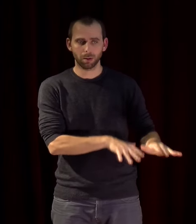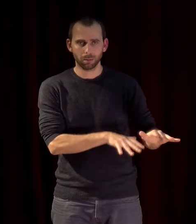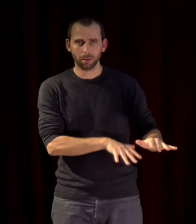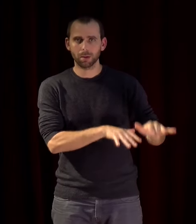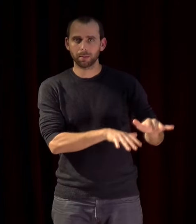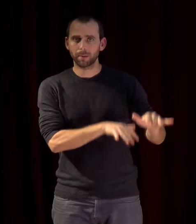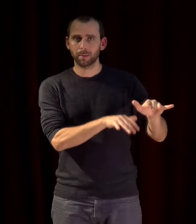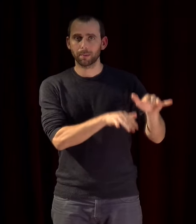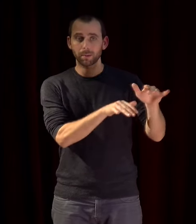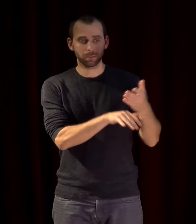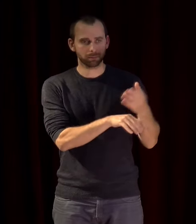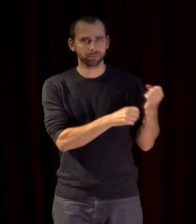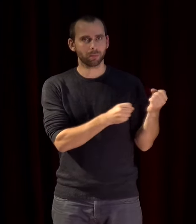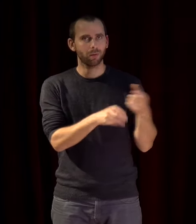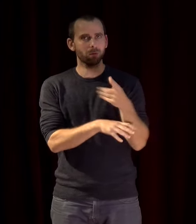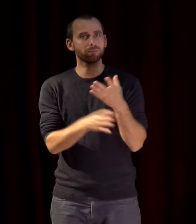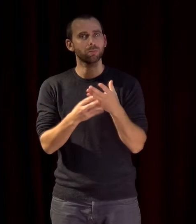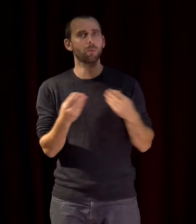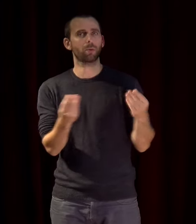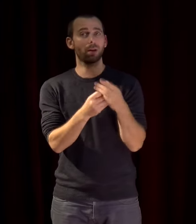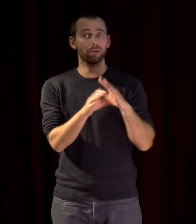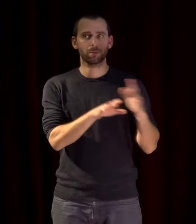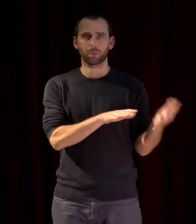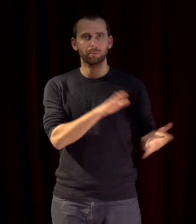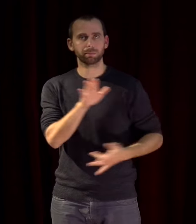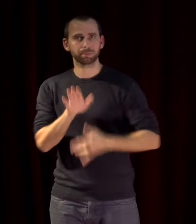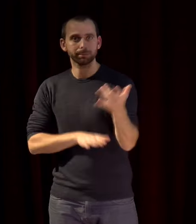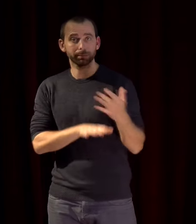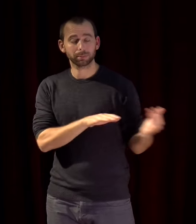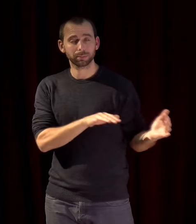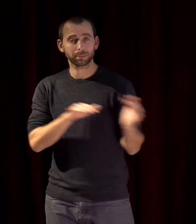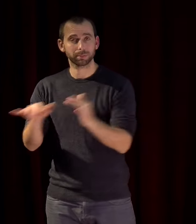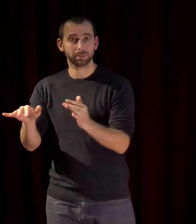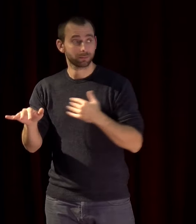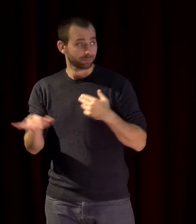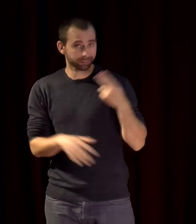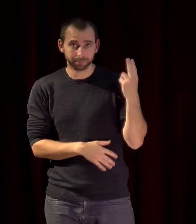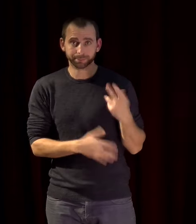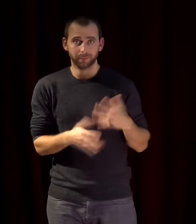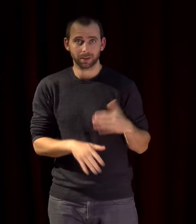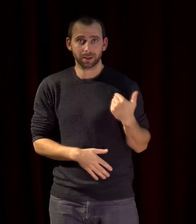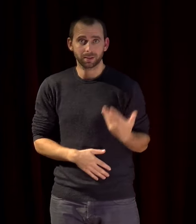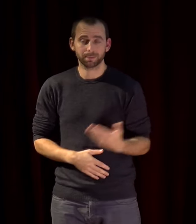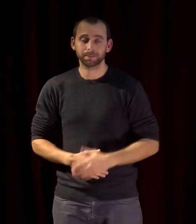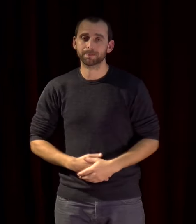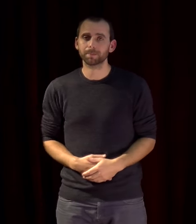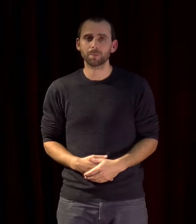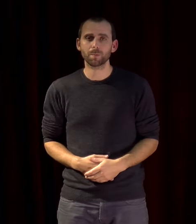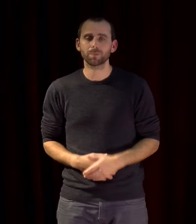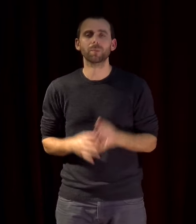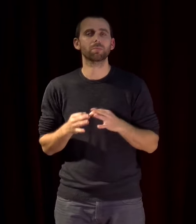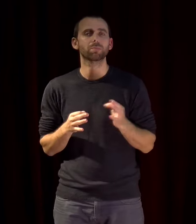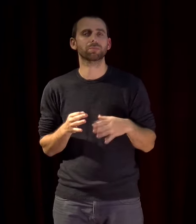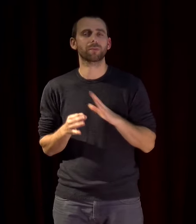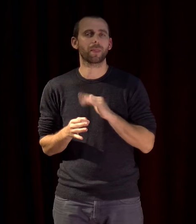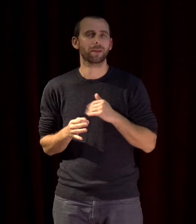produire d'importants déplacements de populations ce qui est déjà le cas maintenant pour conclure sur ce thème là les effets